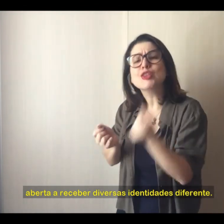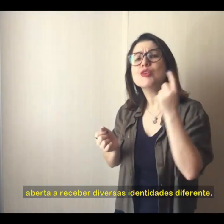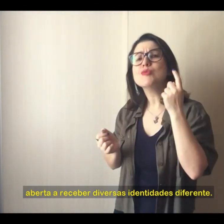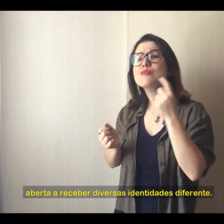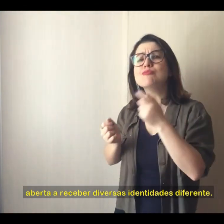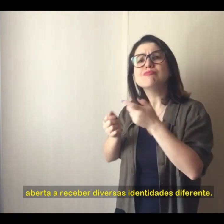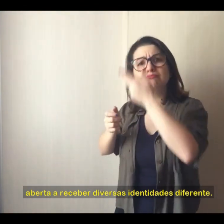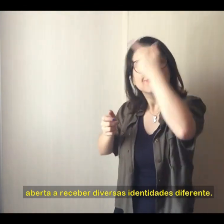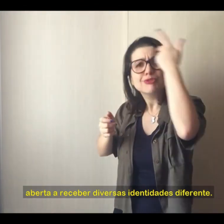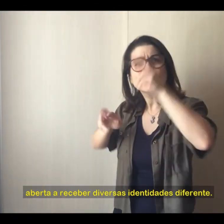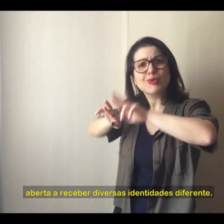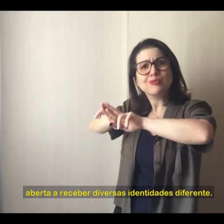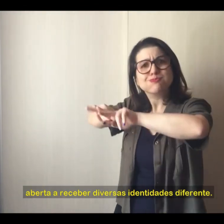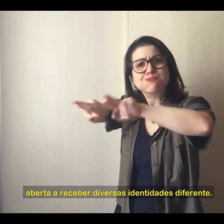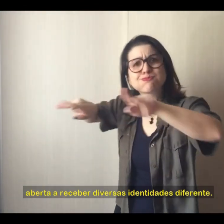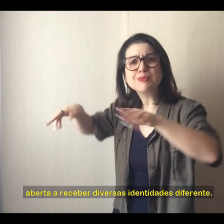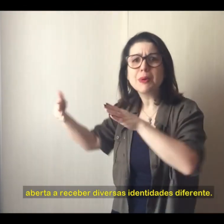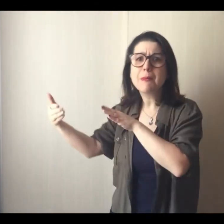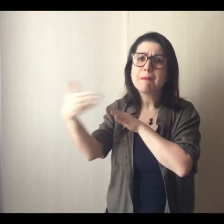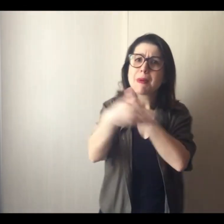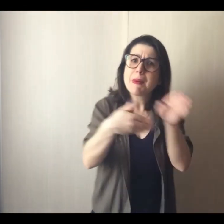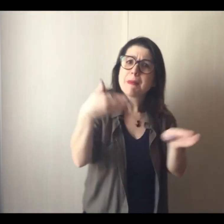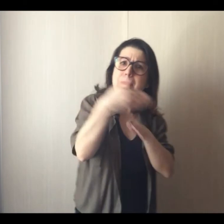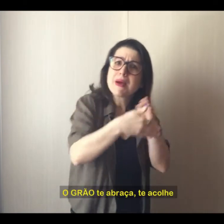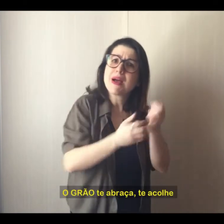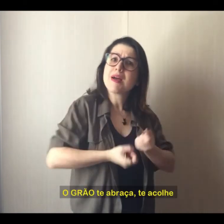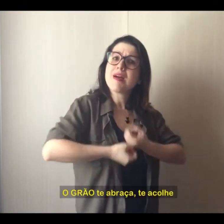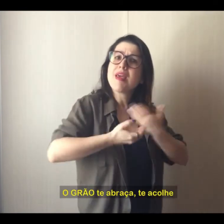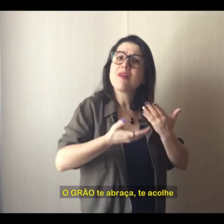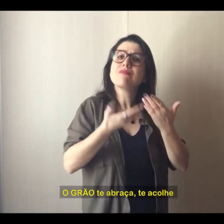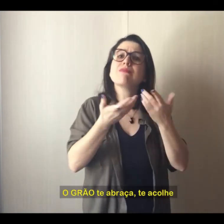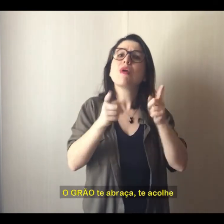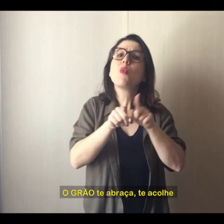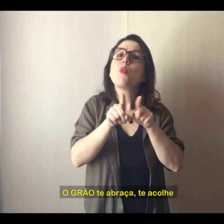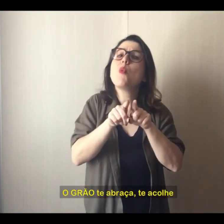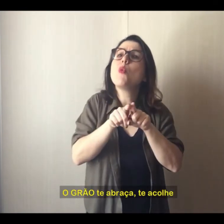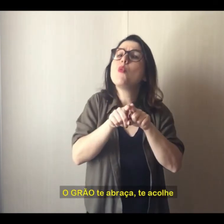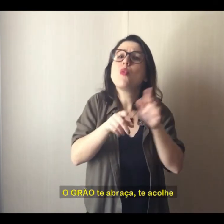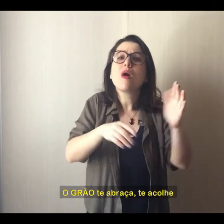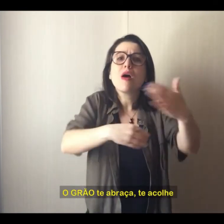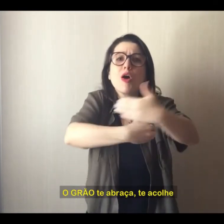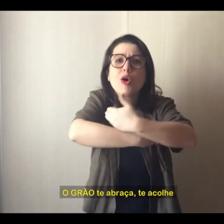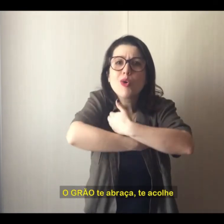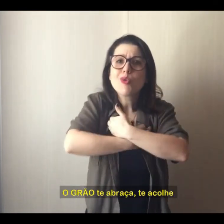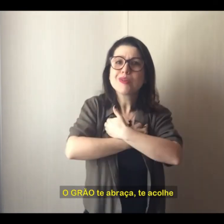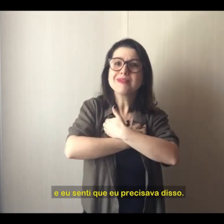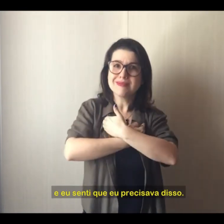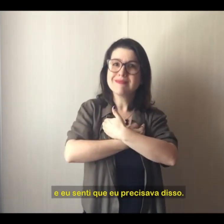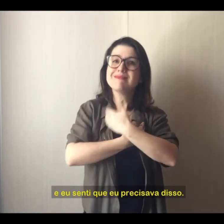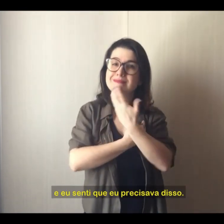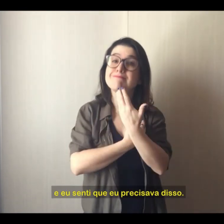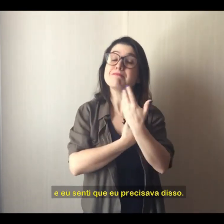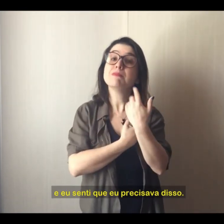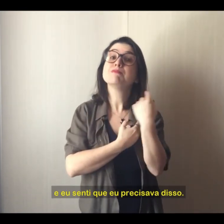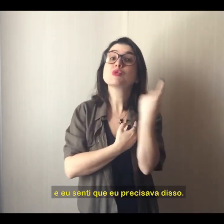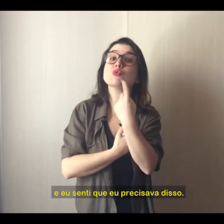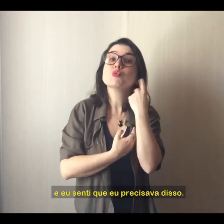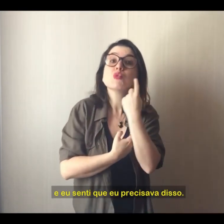identidades diferentes. O grão te abraça, te acolhe. E eu senti que eu precisava